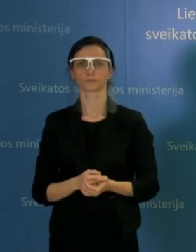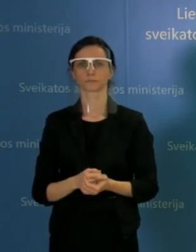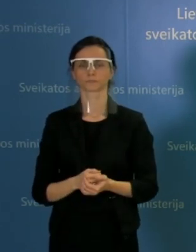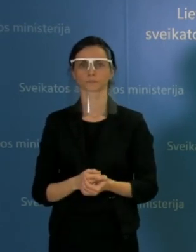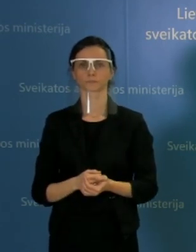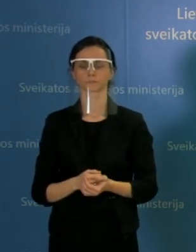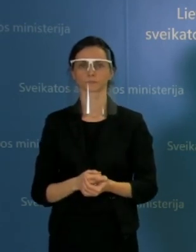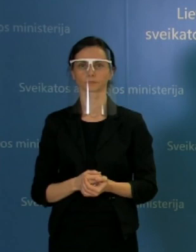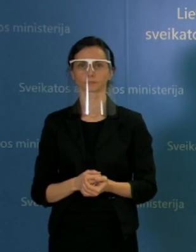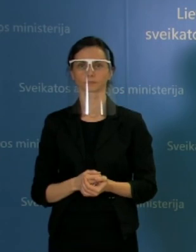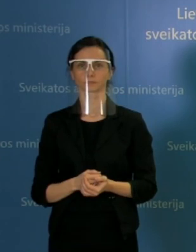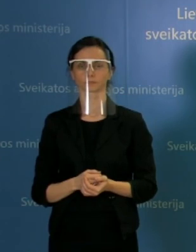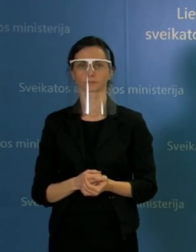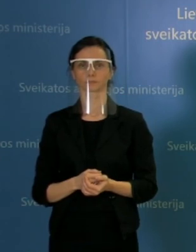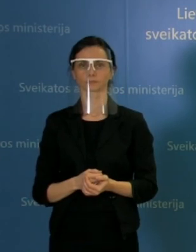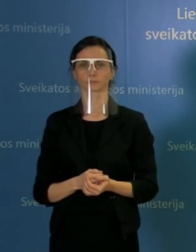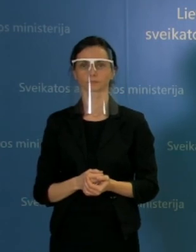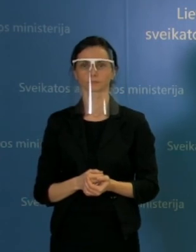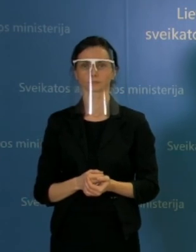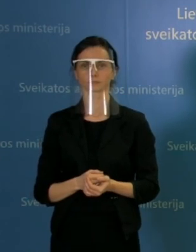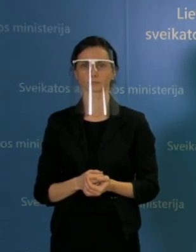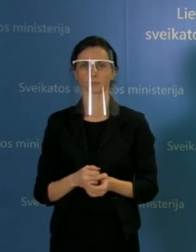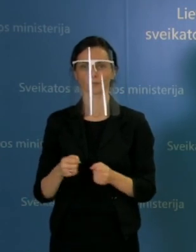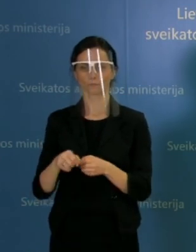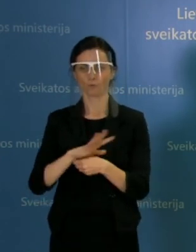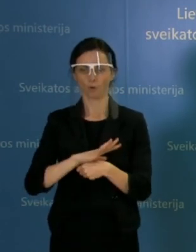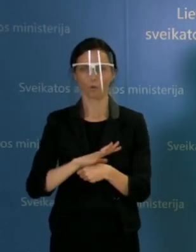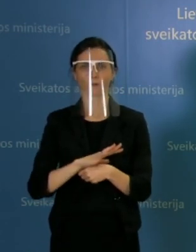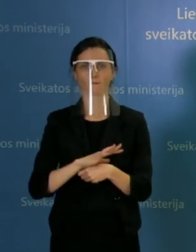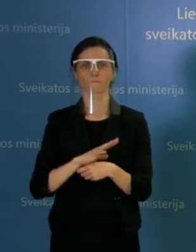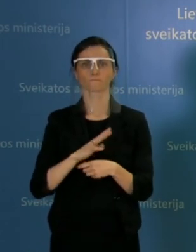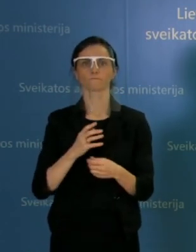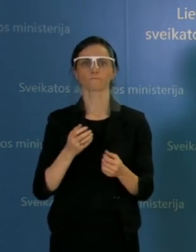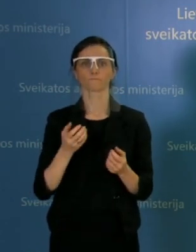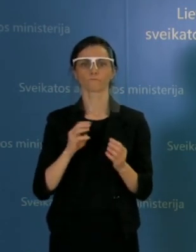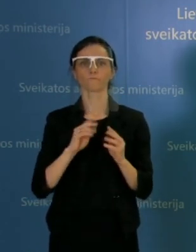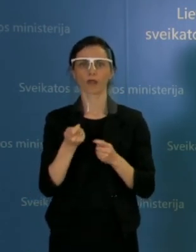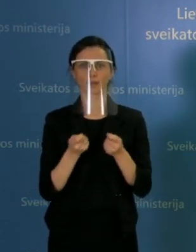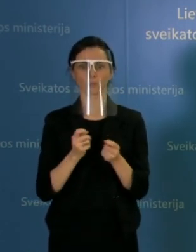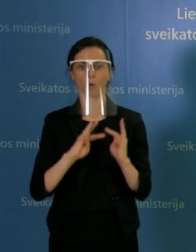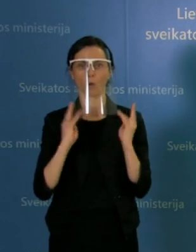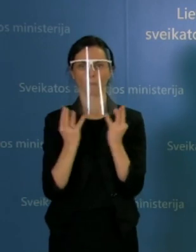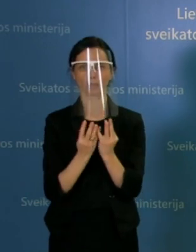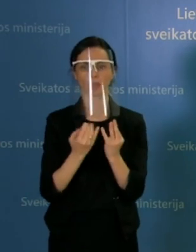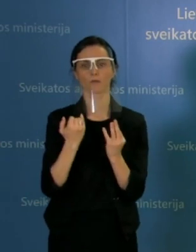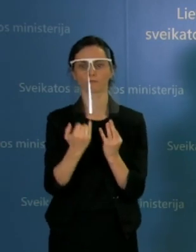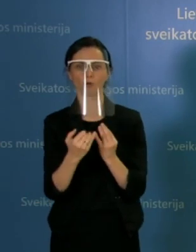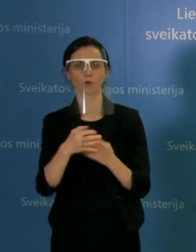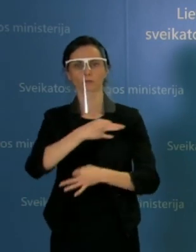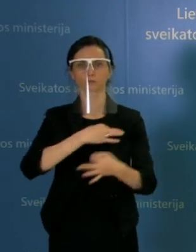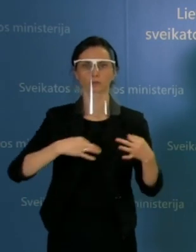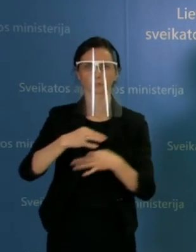COVID-ko valdymo komitete svarstyti, kalbėtis dėl priemonių,